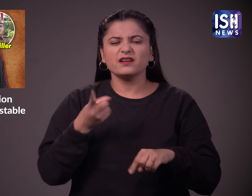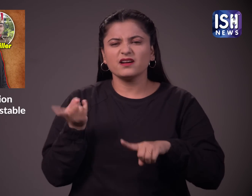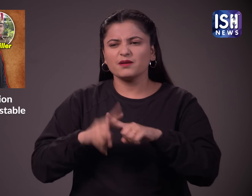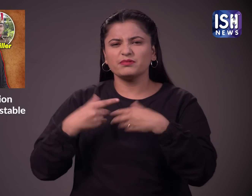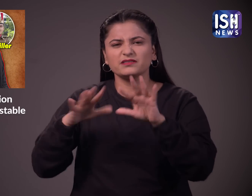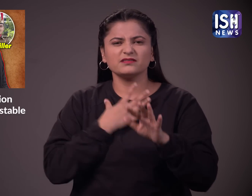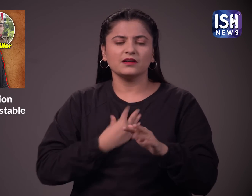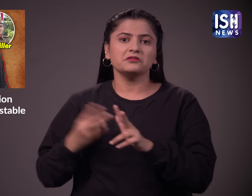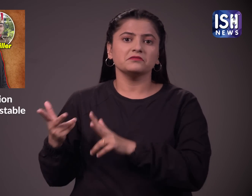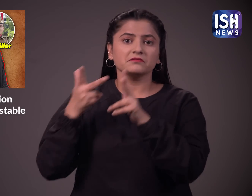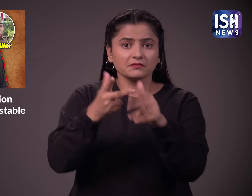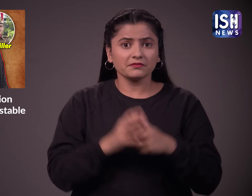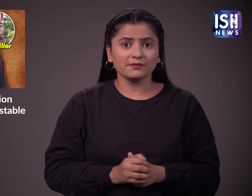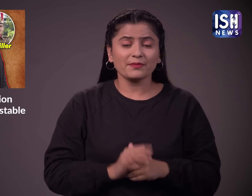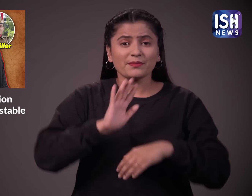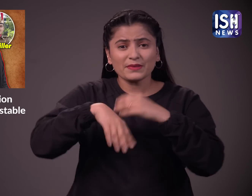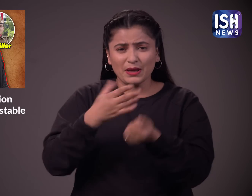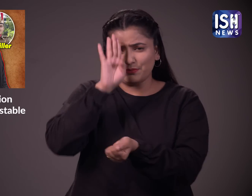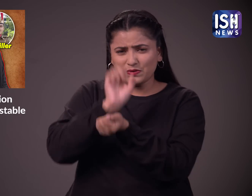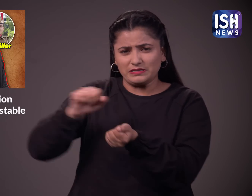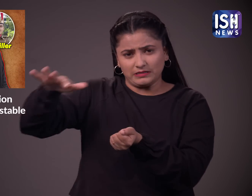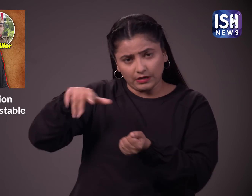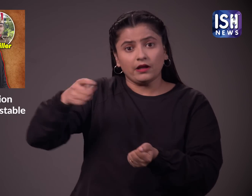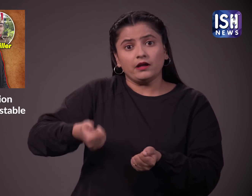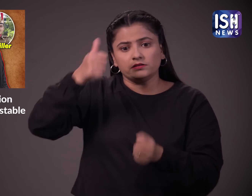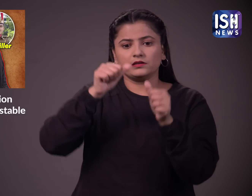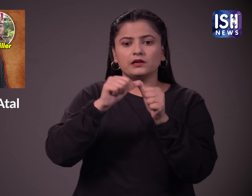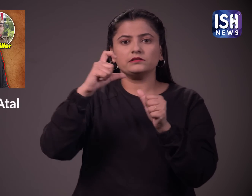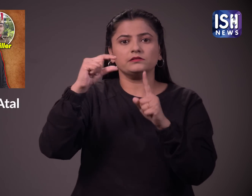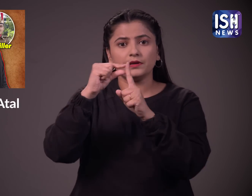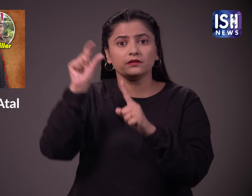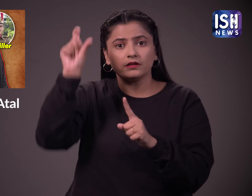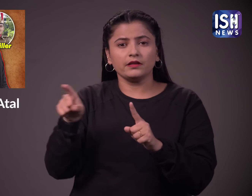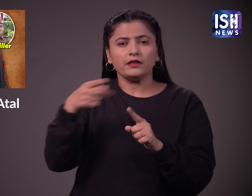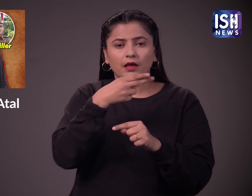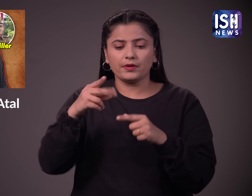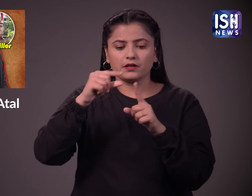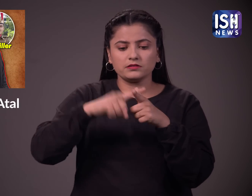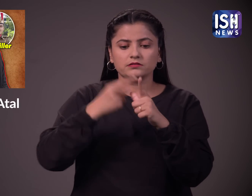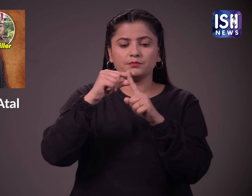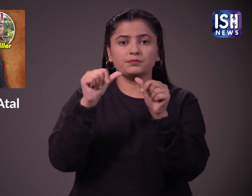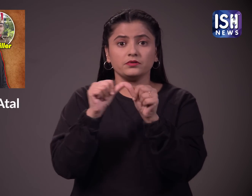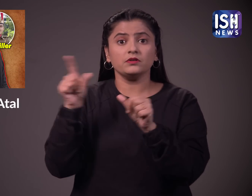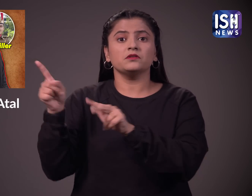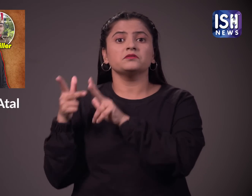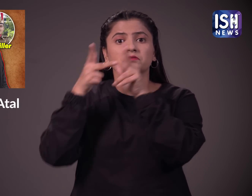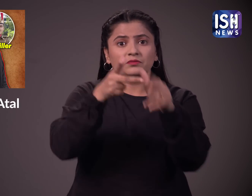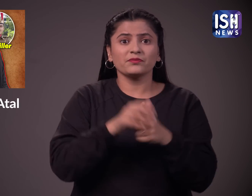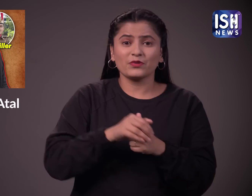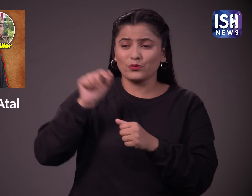दुख की बाद है कि उनका निधन हो गया एसीपी जैप्रकाश अटल ने कहा कि पीड़त